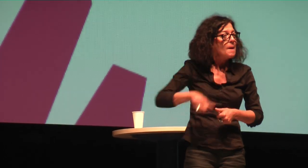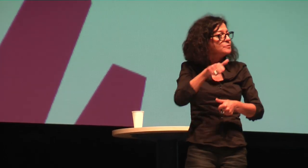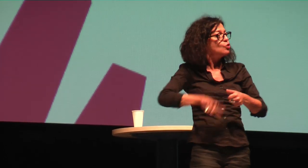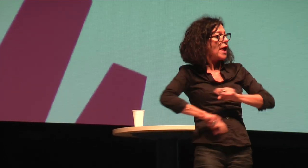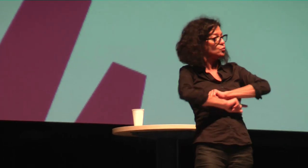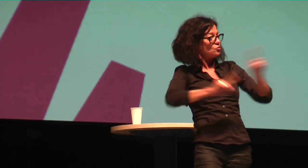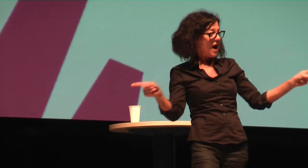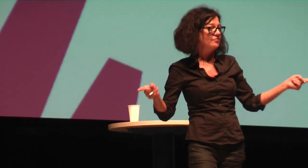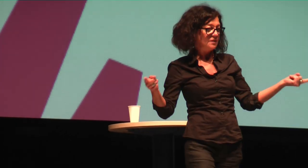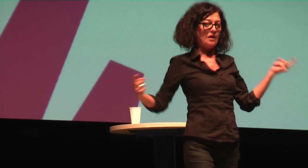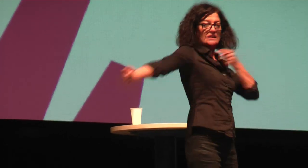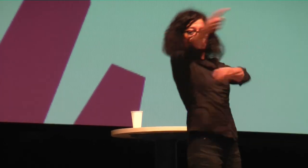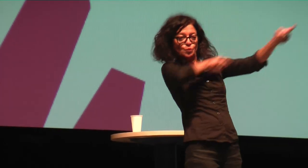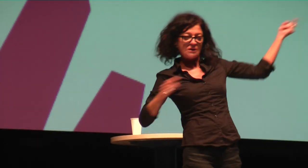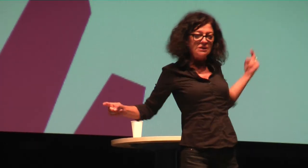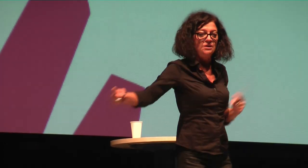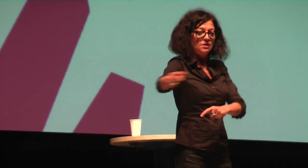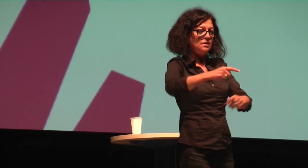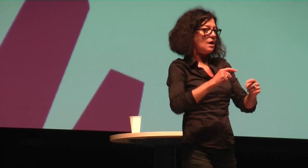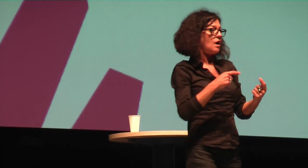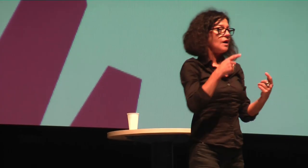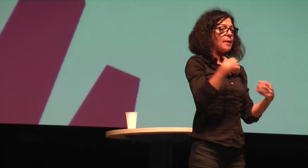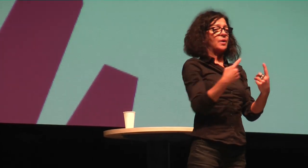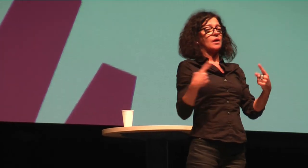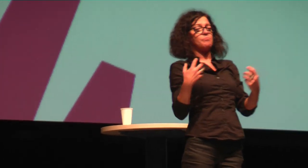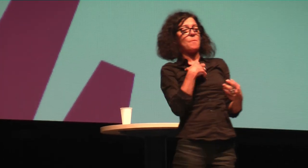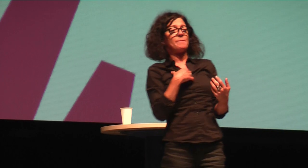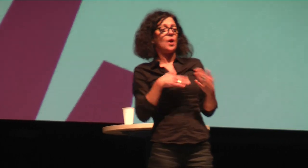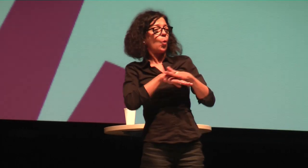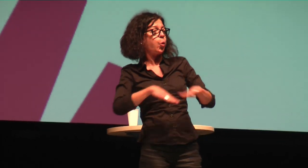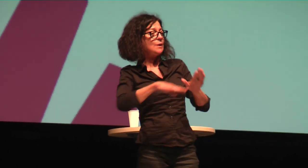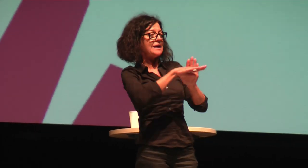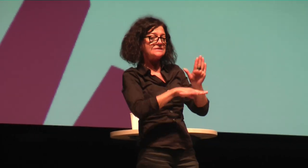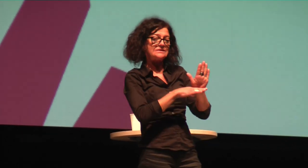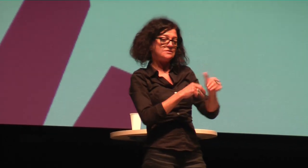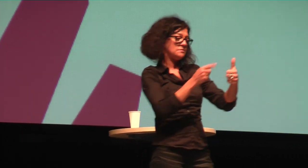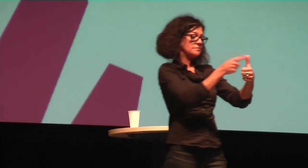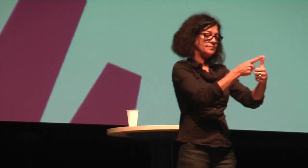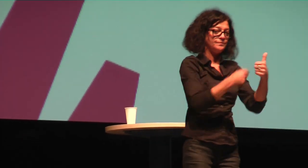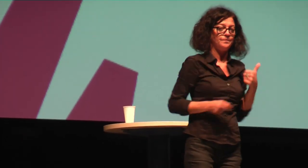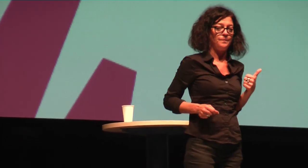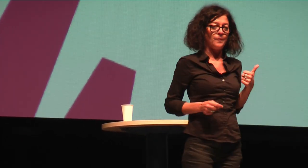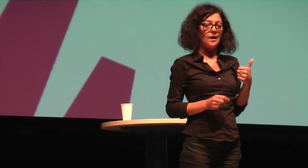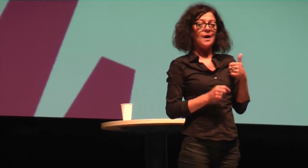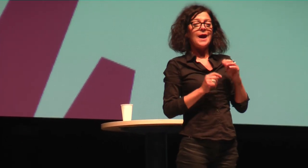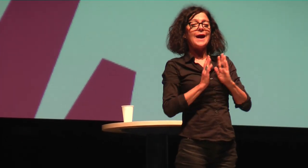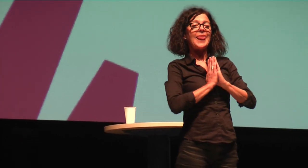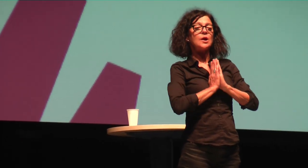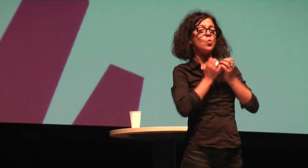in Köln gab es ja jetzt die Diskussion zum Beschneidungsverbot, gerade unter den Menschen mit